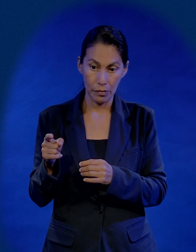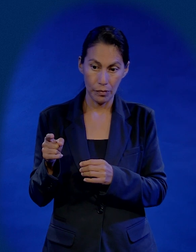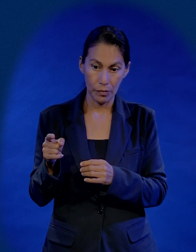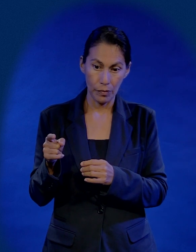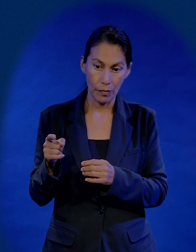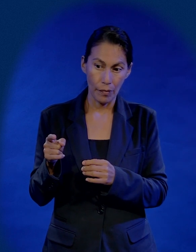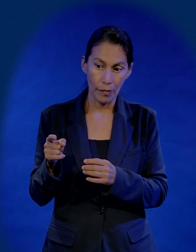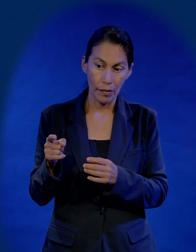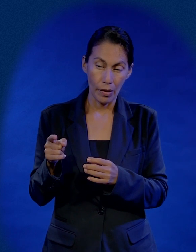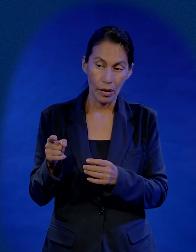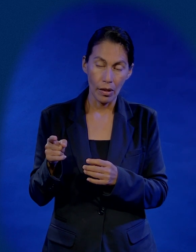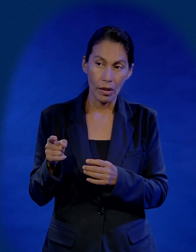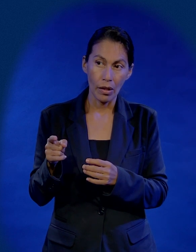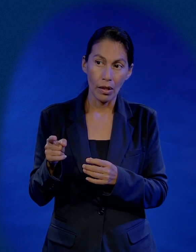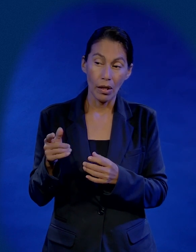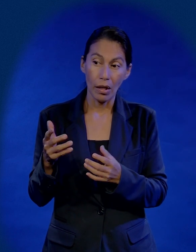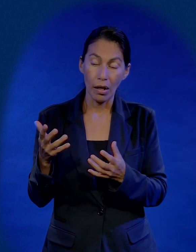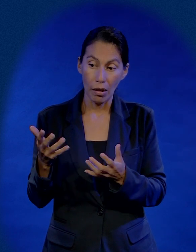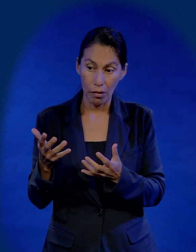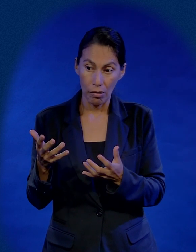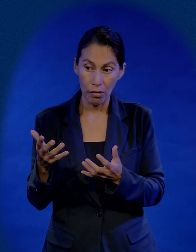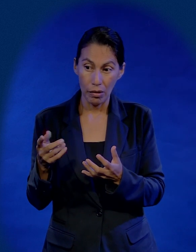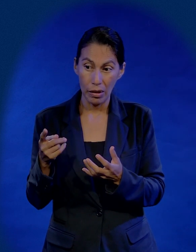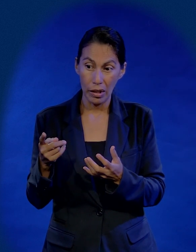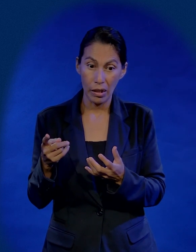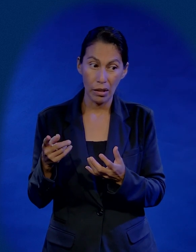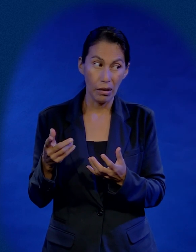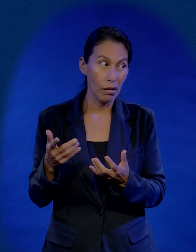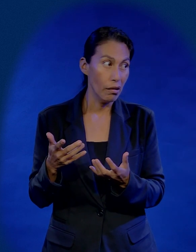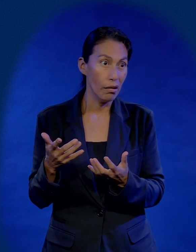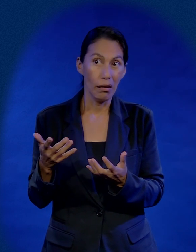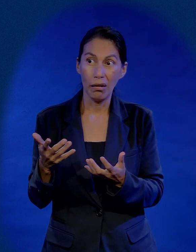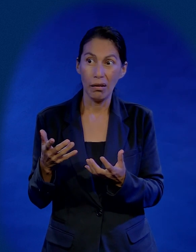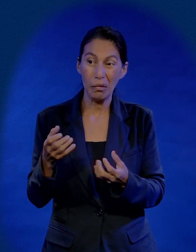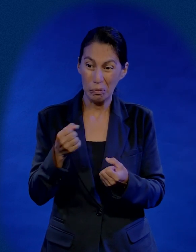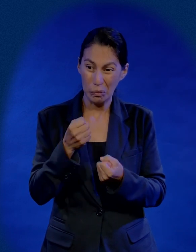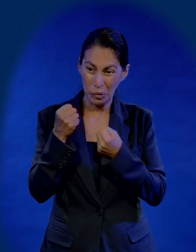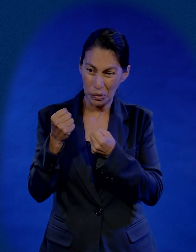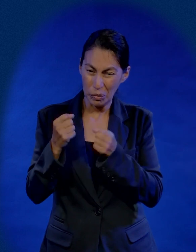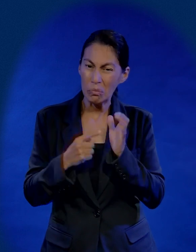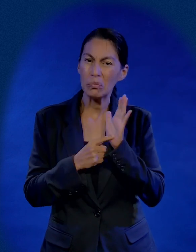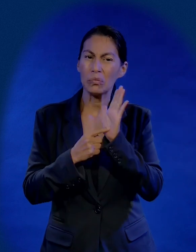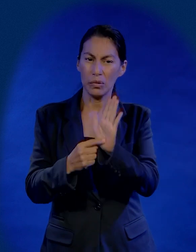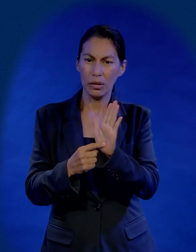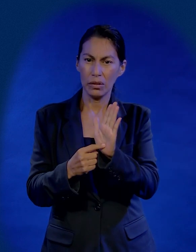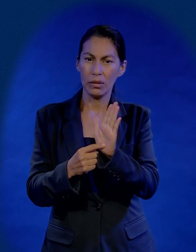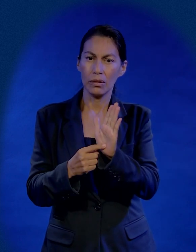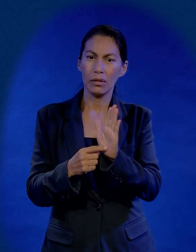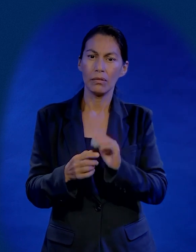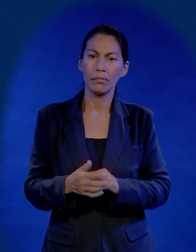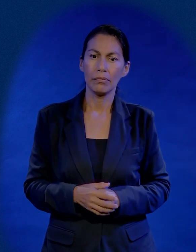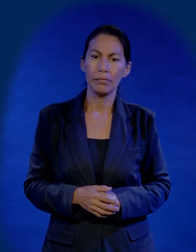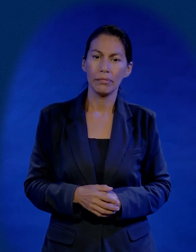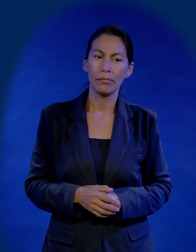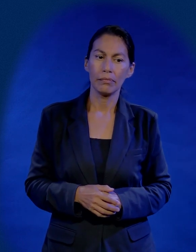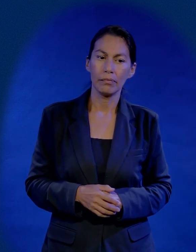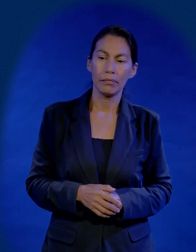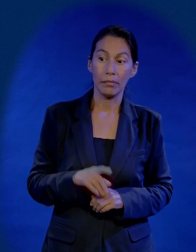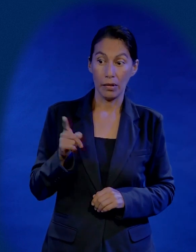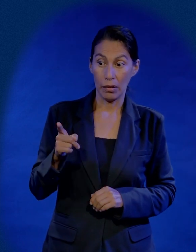en donde no tenga más opción de mostrar su poder. Porque cuando sana a alguien, le dice, no le